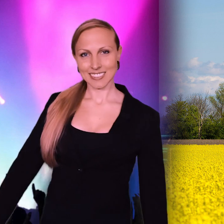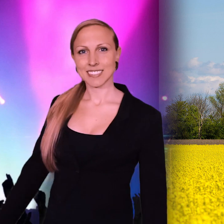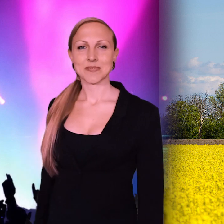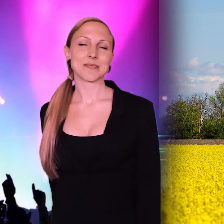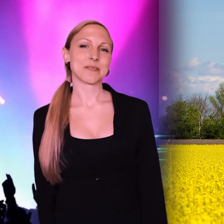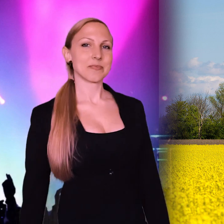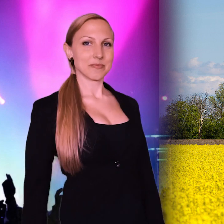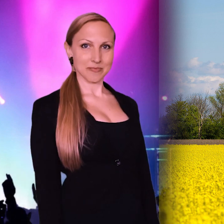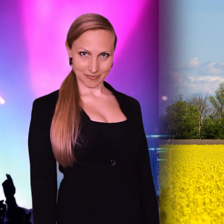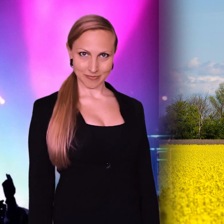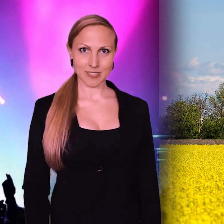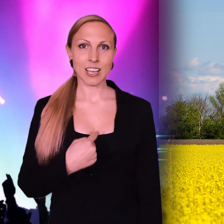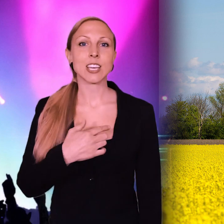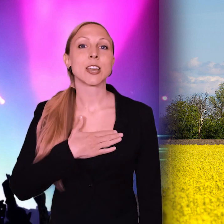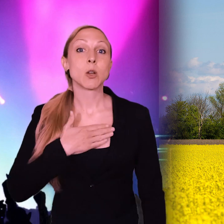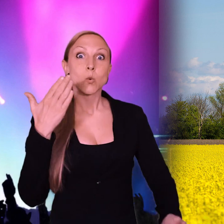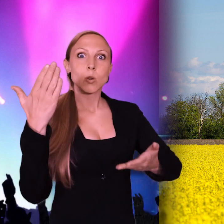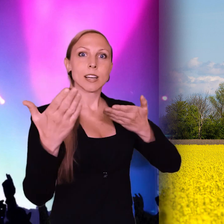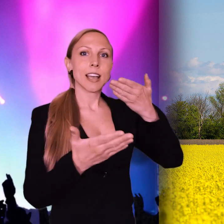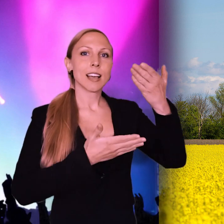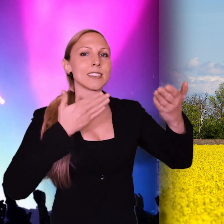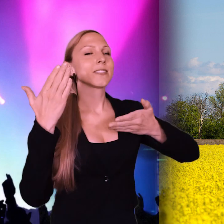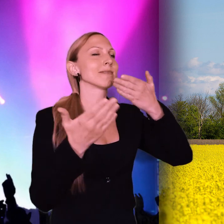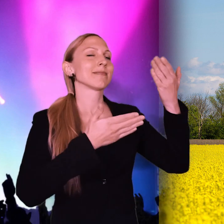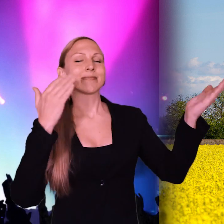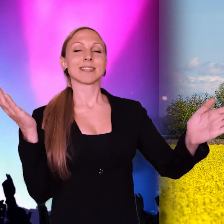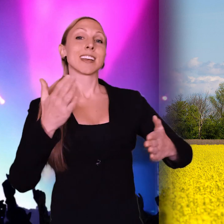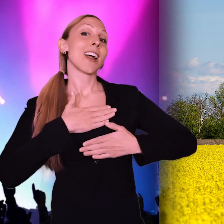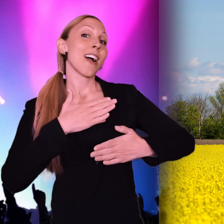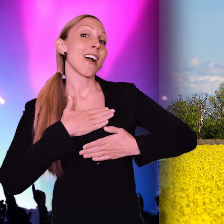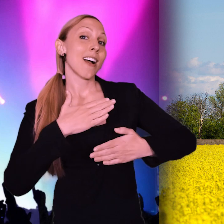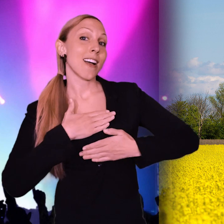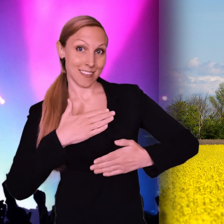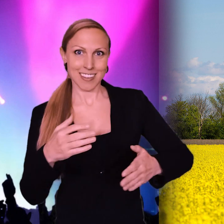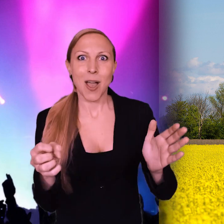Jag vill sjunga en lisa i klaraste dur